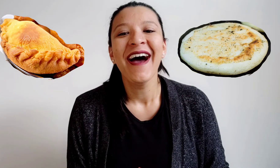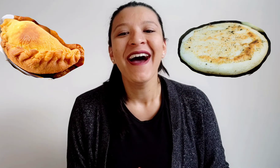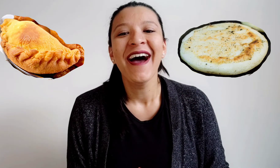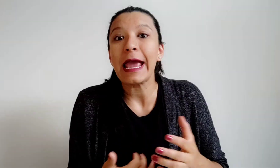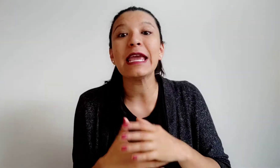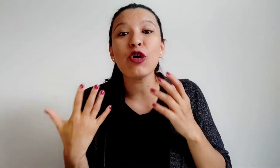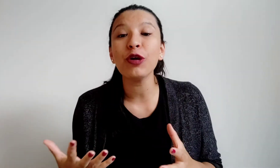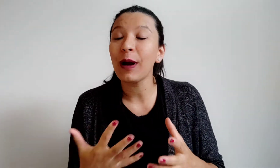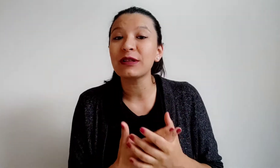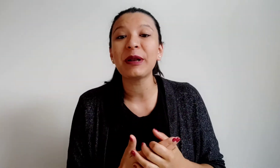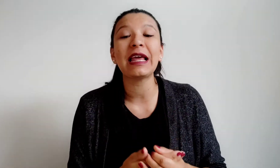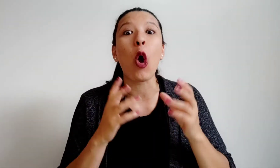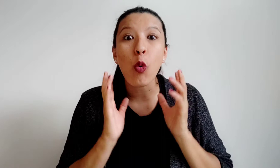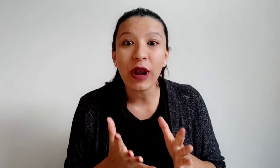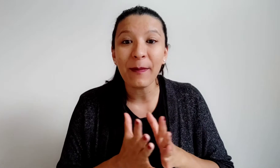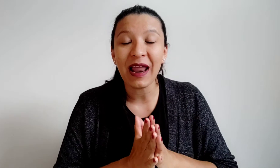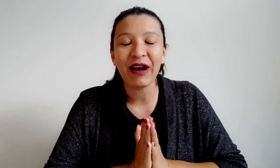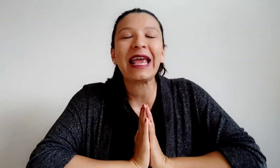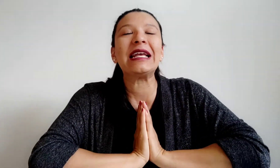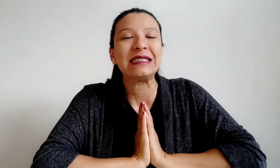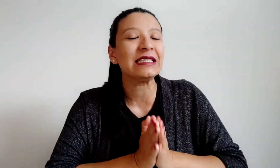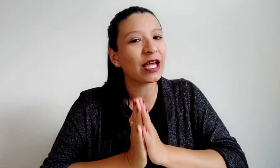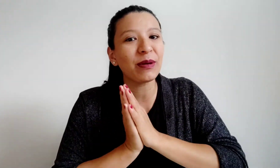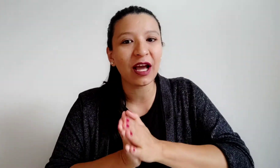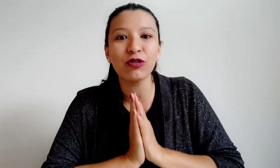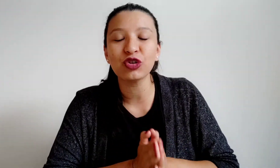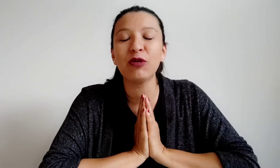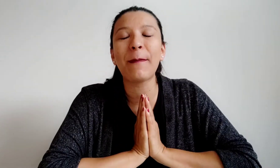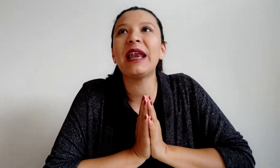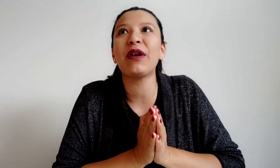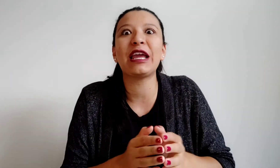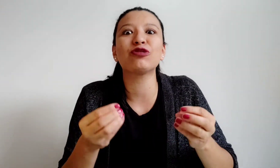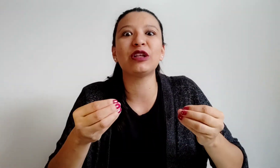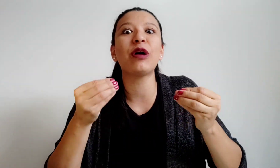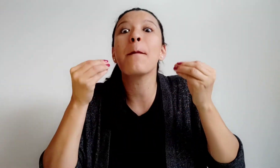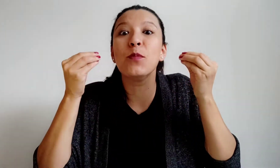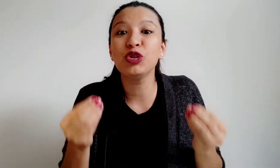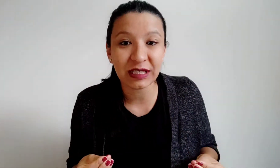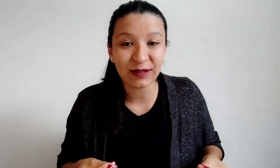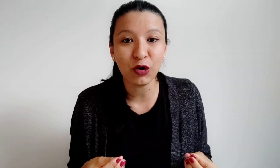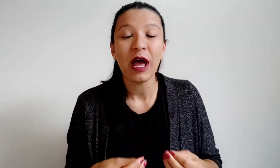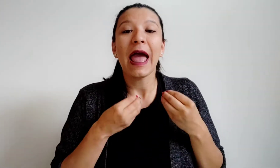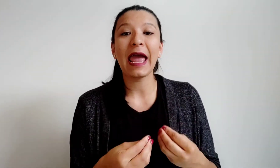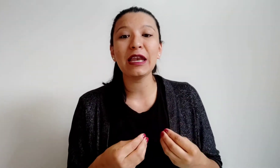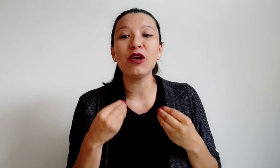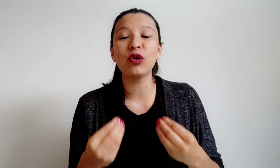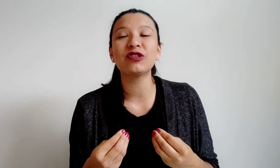Y hoy vamos a aprender una palabra que sí termina con shun, una palabra que nos va a ayudar muchísimo en nuestro